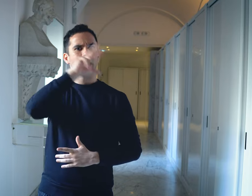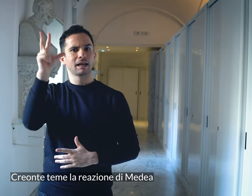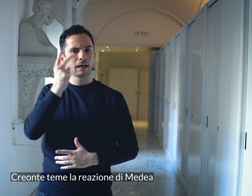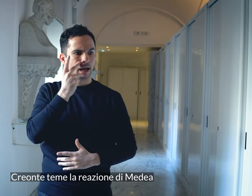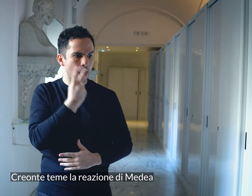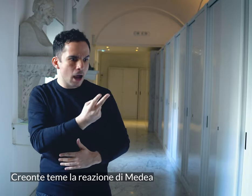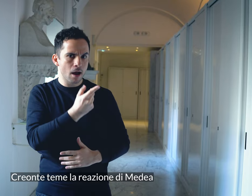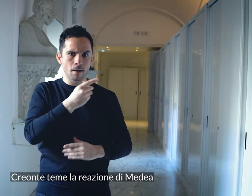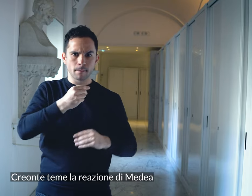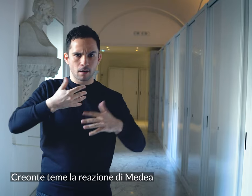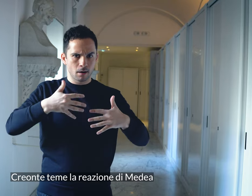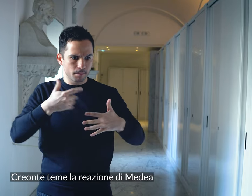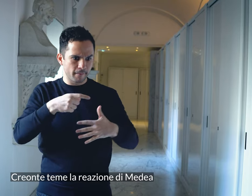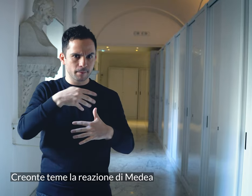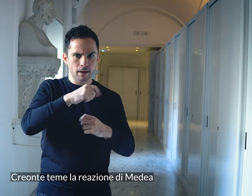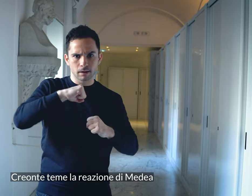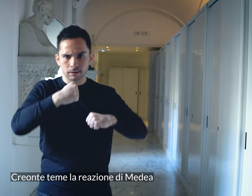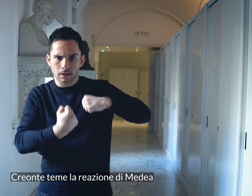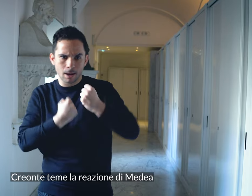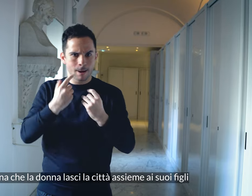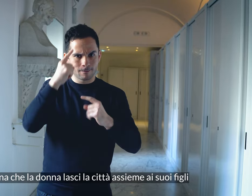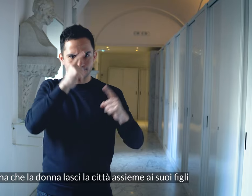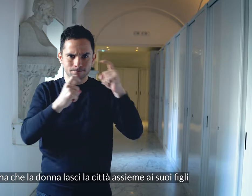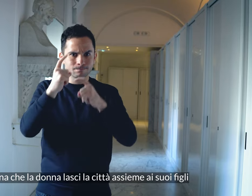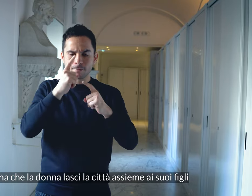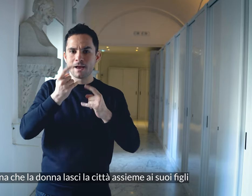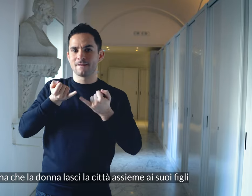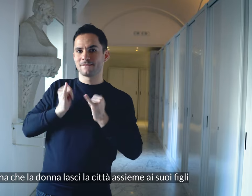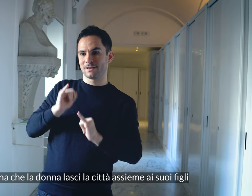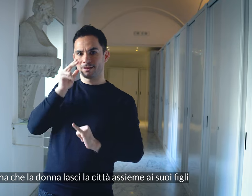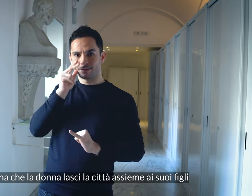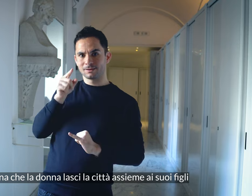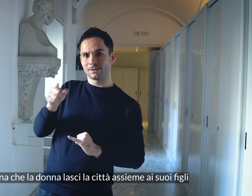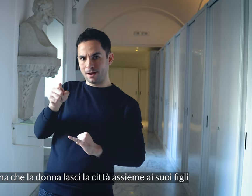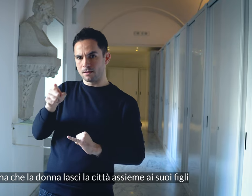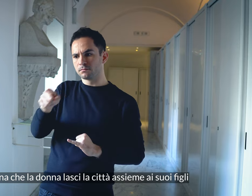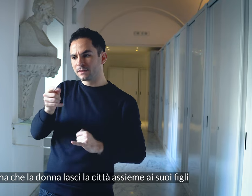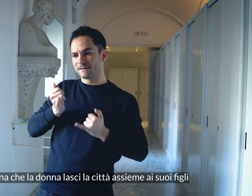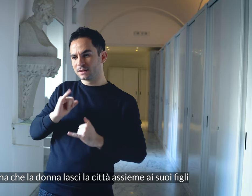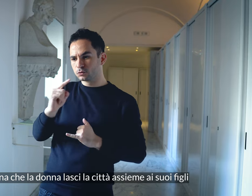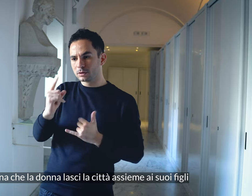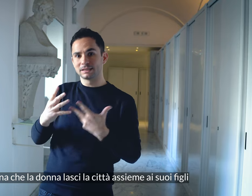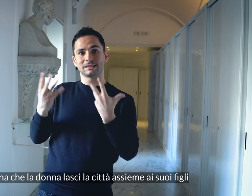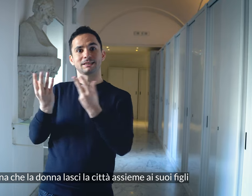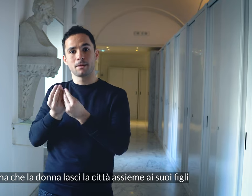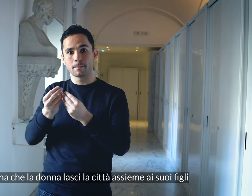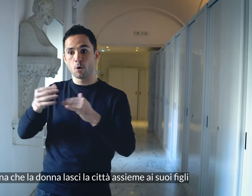Creonte teme la reazione di Medea e ordina che la donna lasci la città assieme ai suoi figli